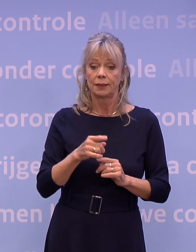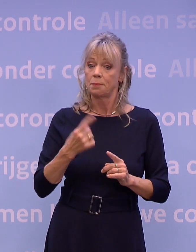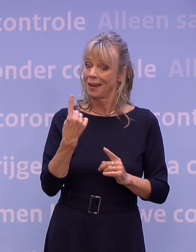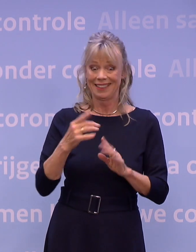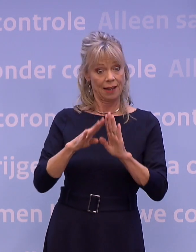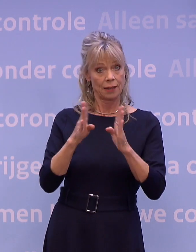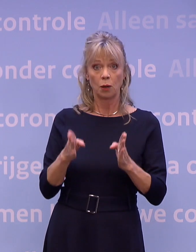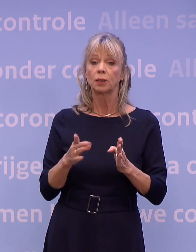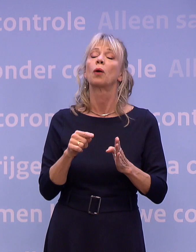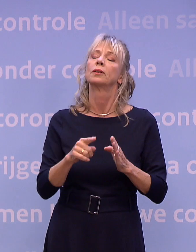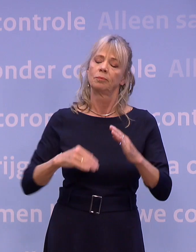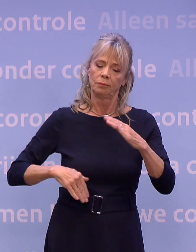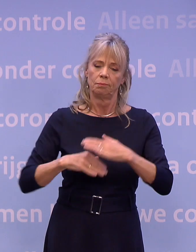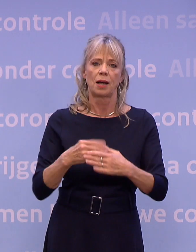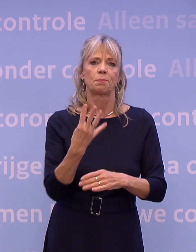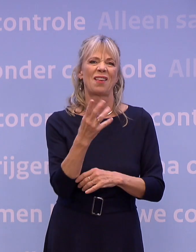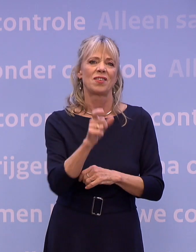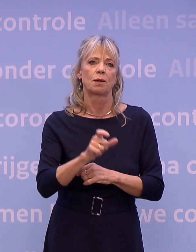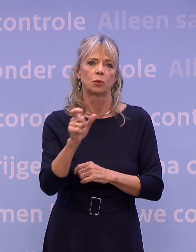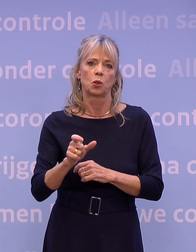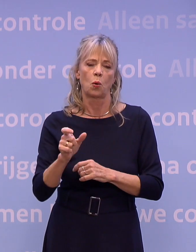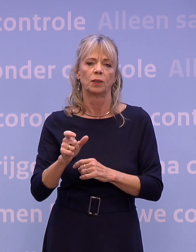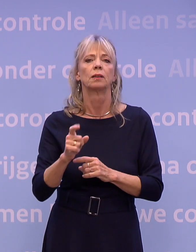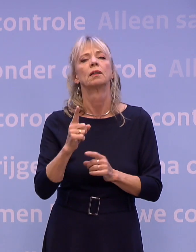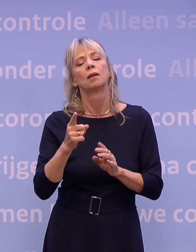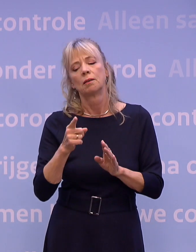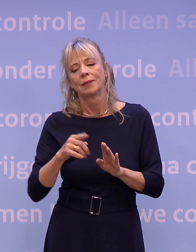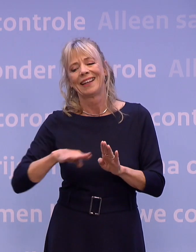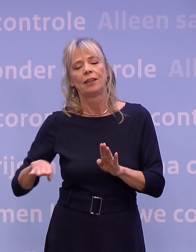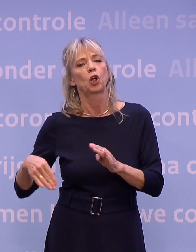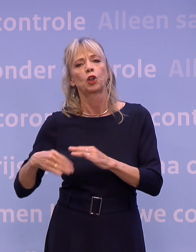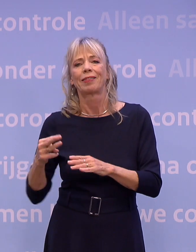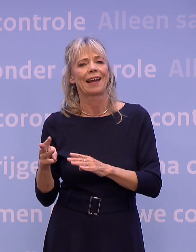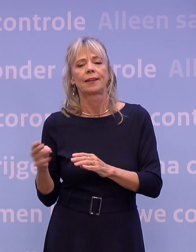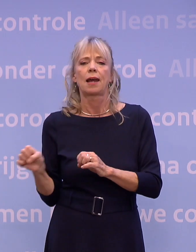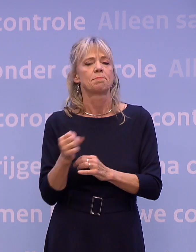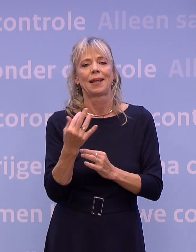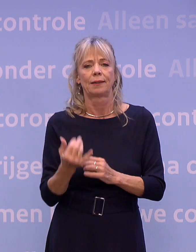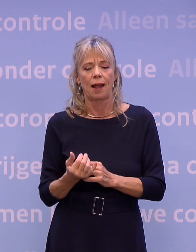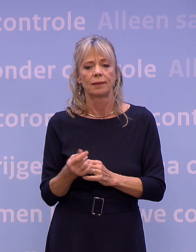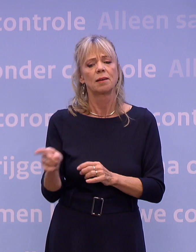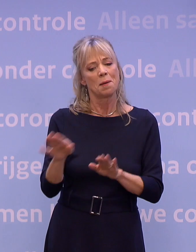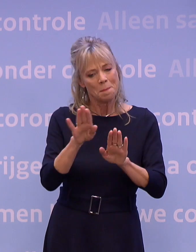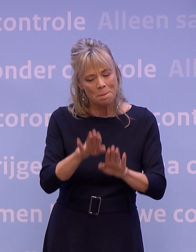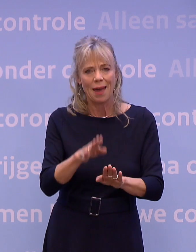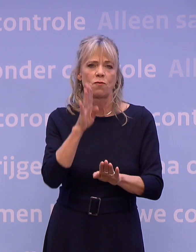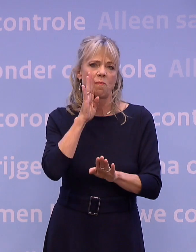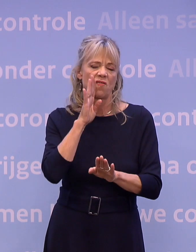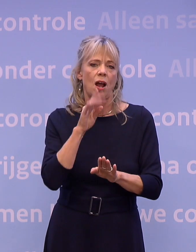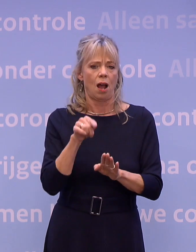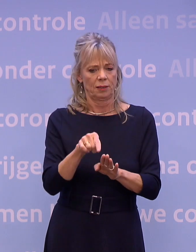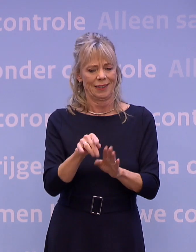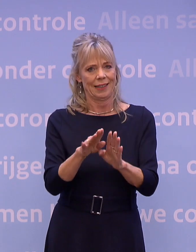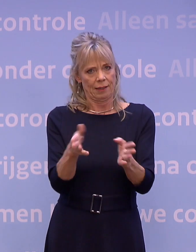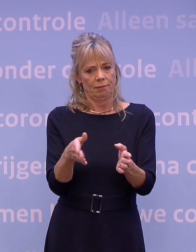maximaal vier personen uitgezonderd kinderen tot 13 jaar. Blijf zoveel mogelijk op je vakantieadres. Beperk het aantal